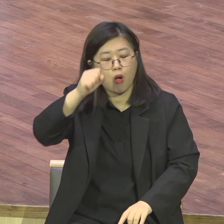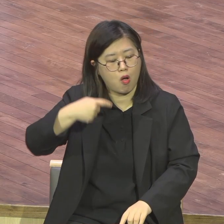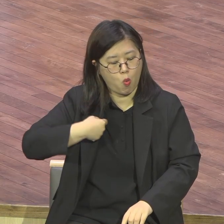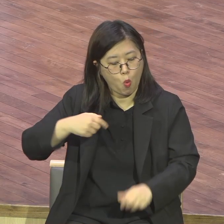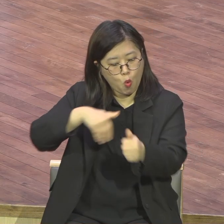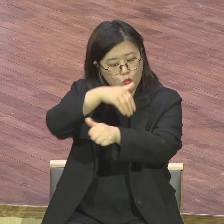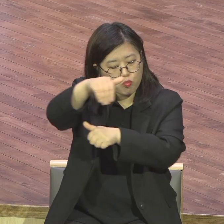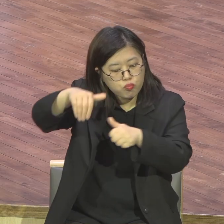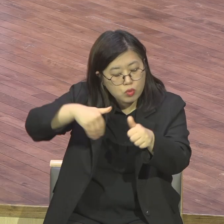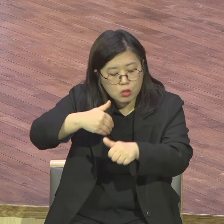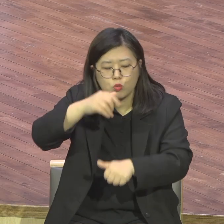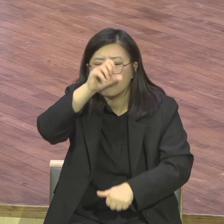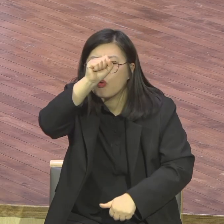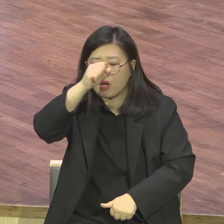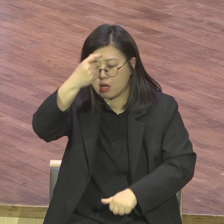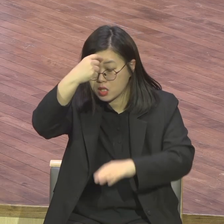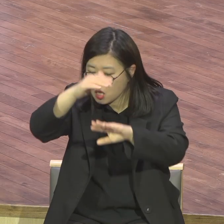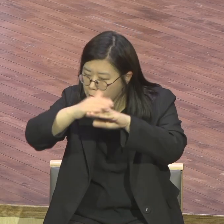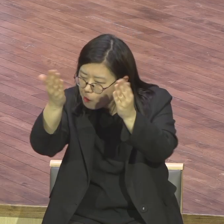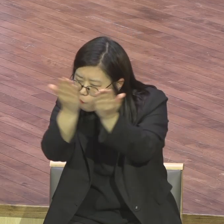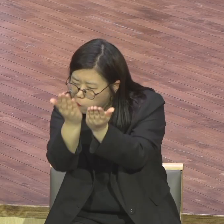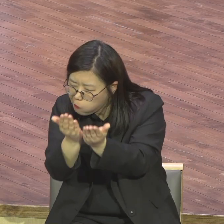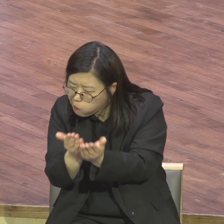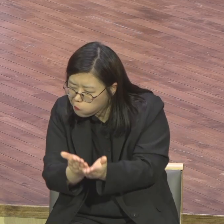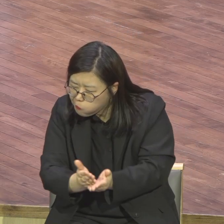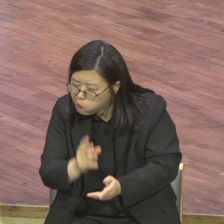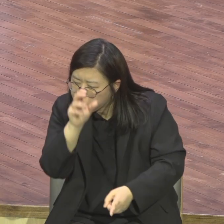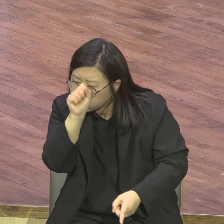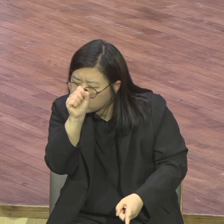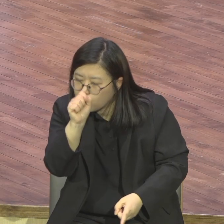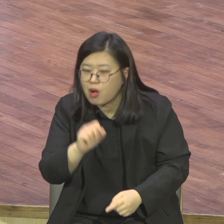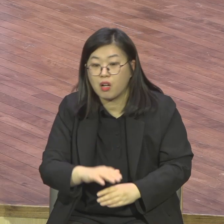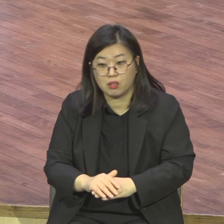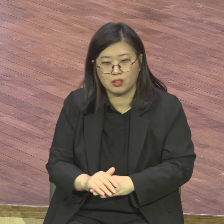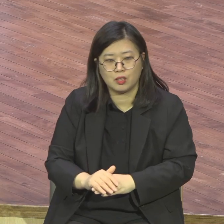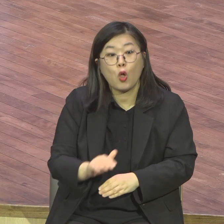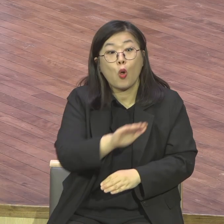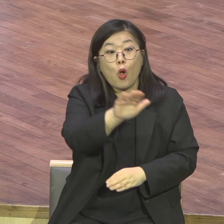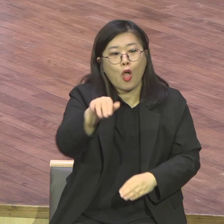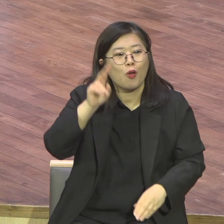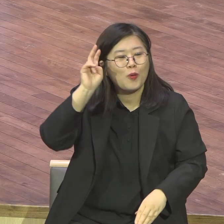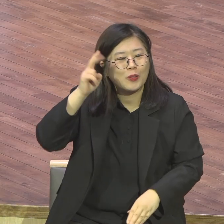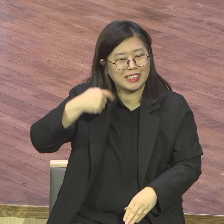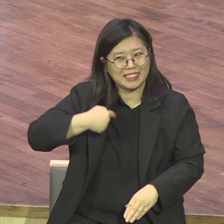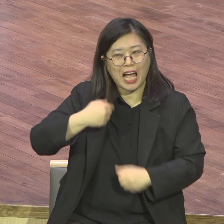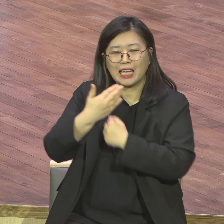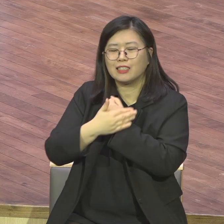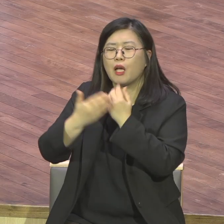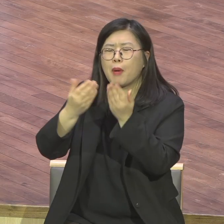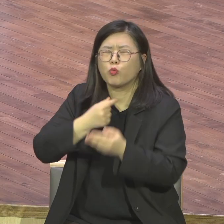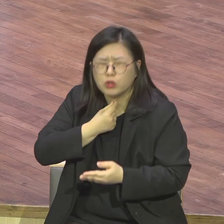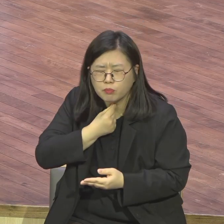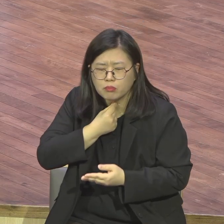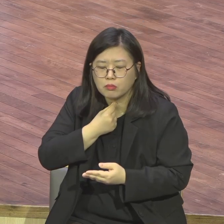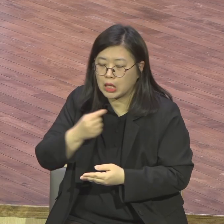막 비우시지요. 내가 엄치라 생각하는 분을 빨리 가세요. 그래서 무슨 말인가 하면요. 뭐든지